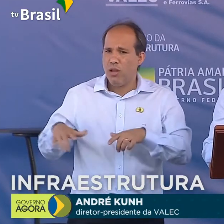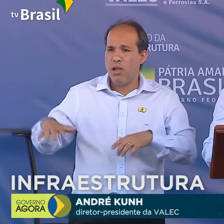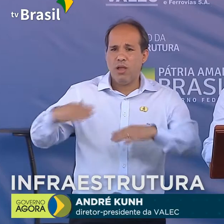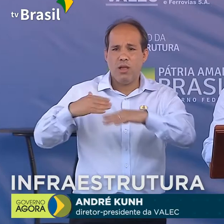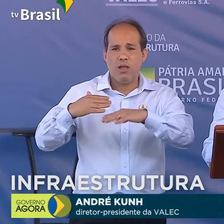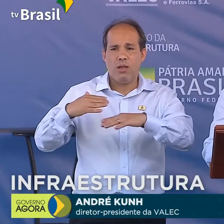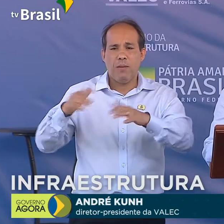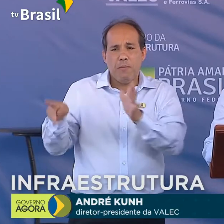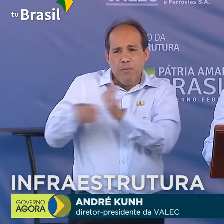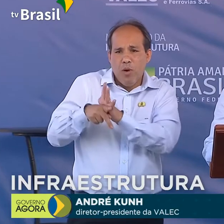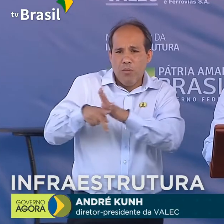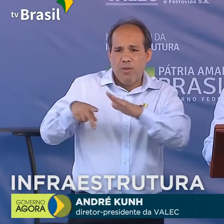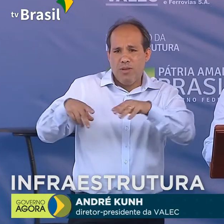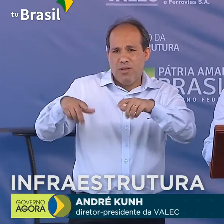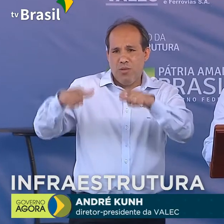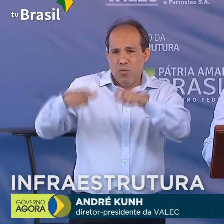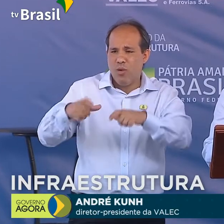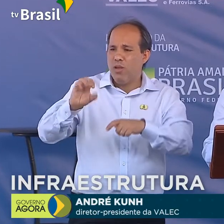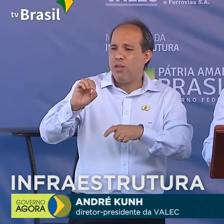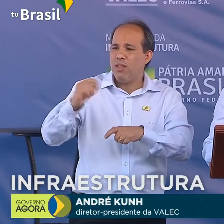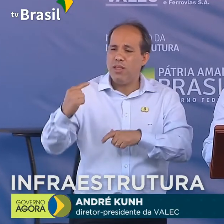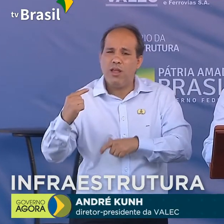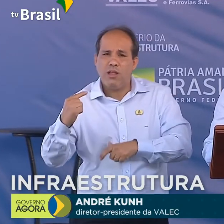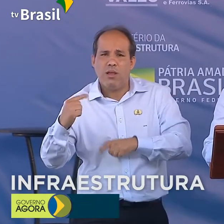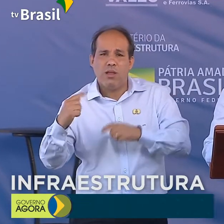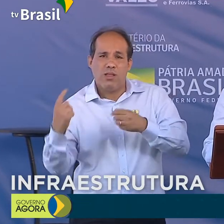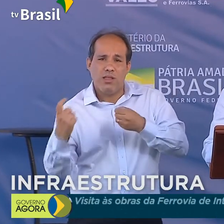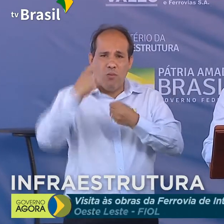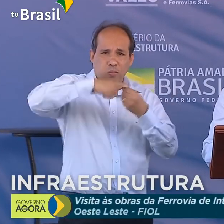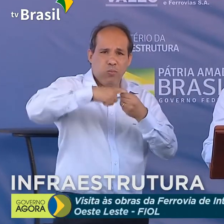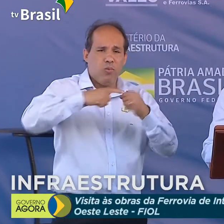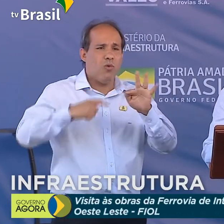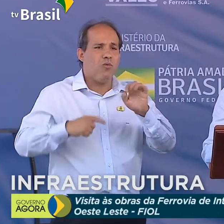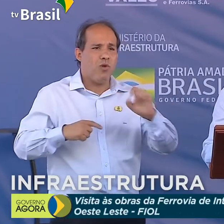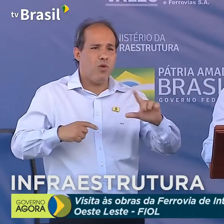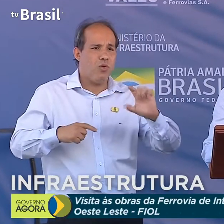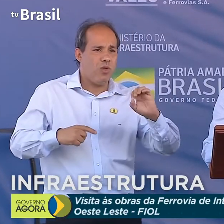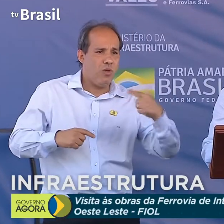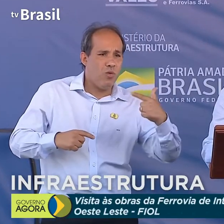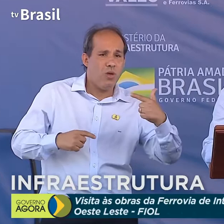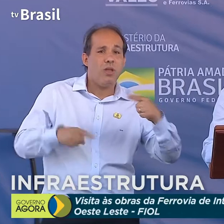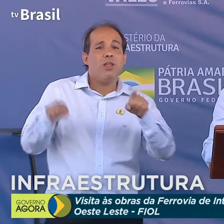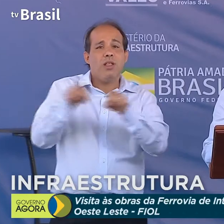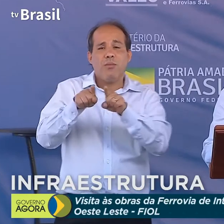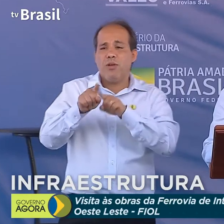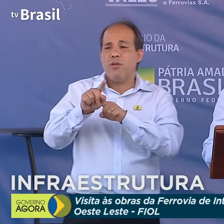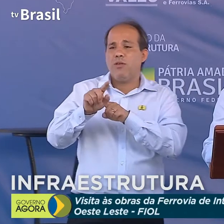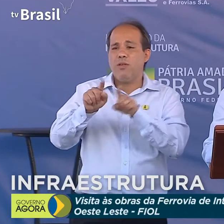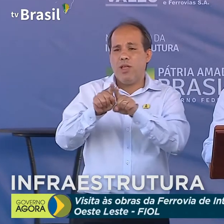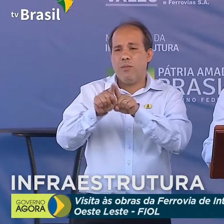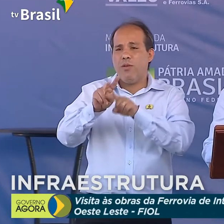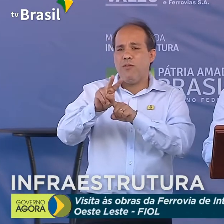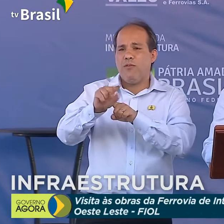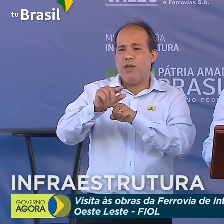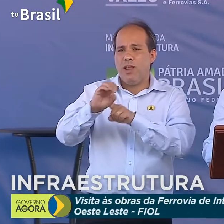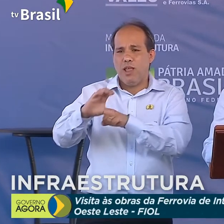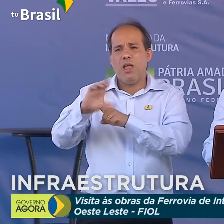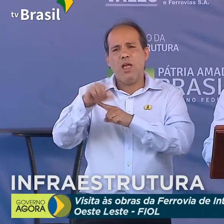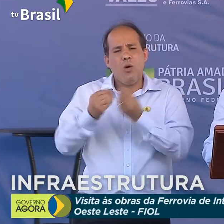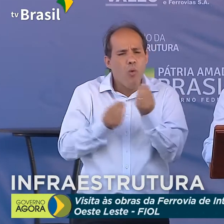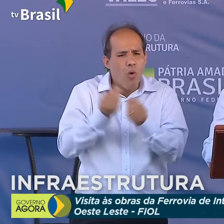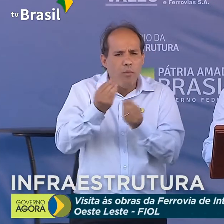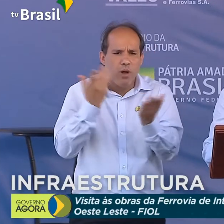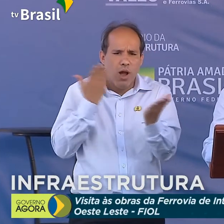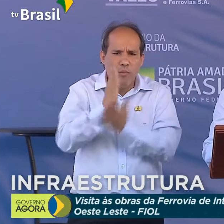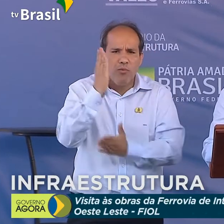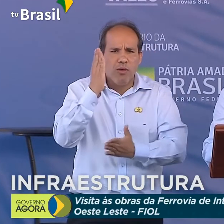que é um dos três lotes que compõem a FIOL 2. O objetivo da Valec é viabilizar a concessão desse empreendimento